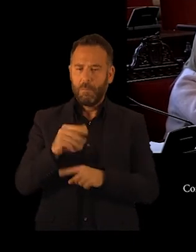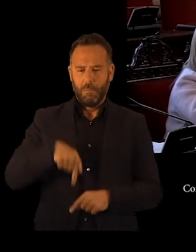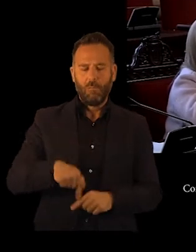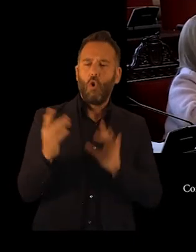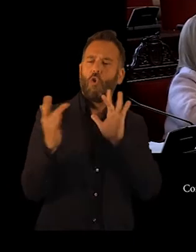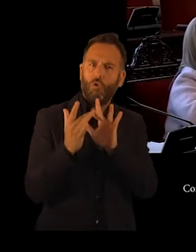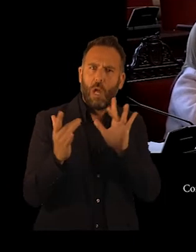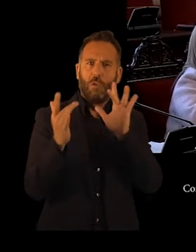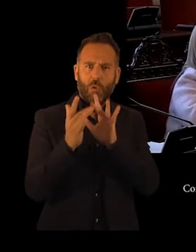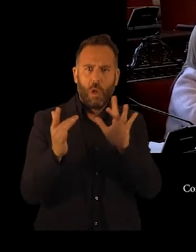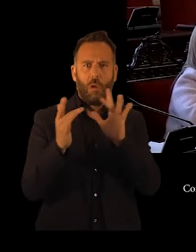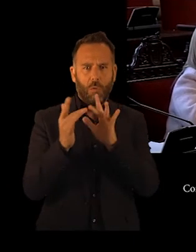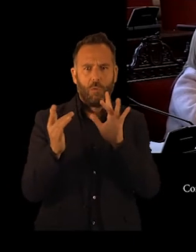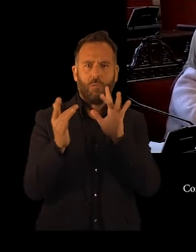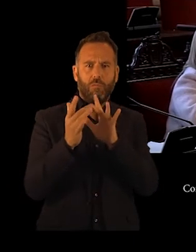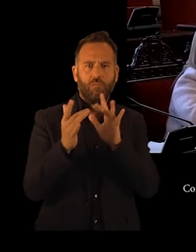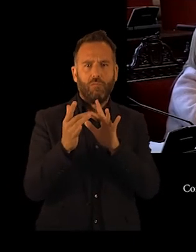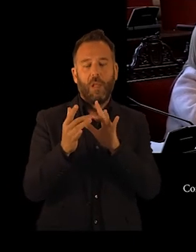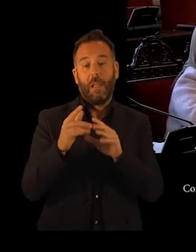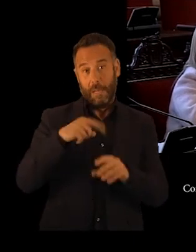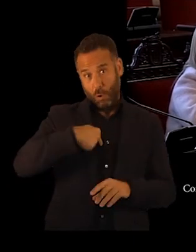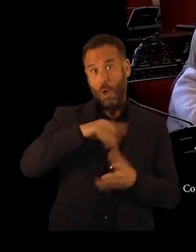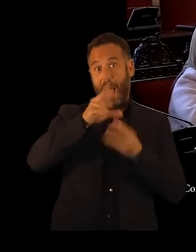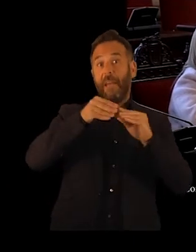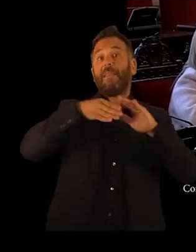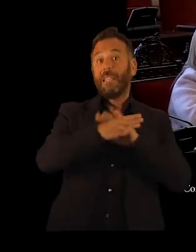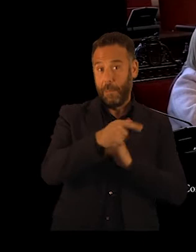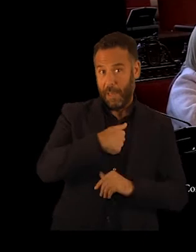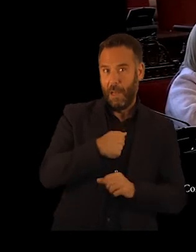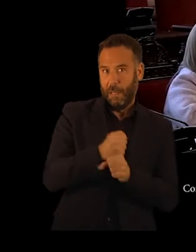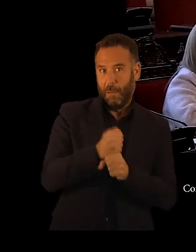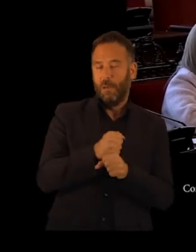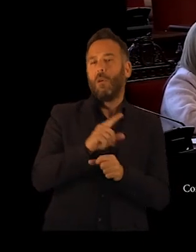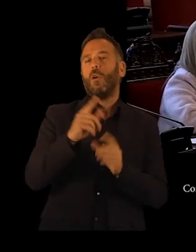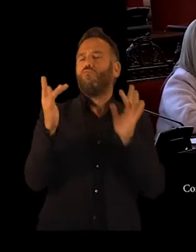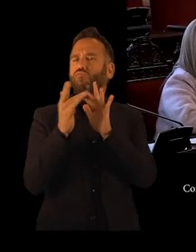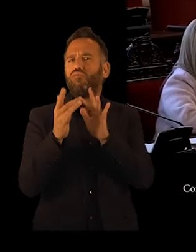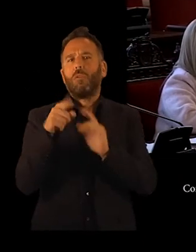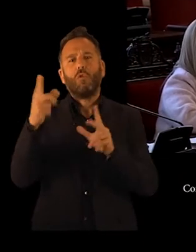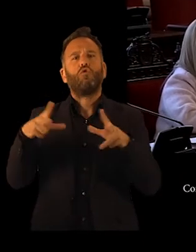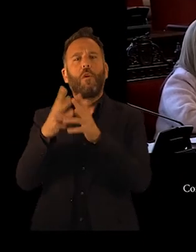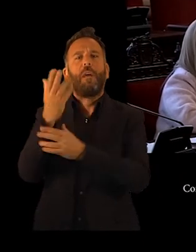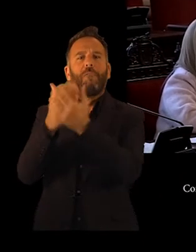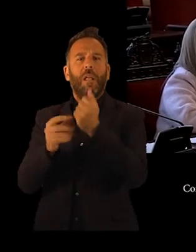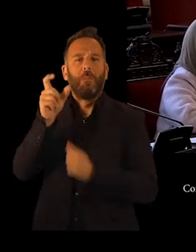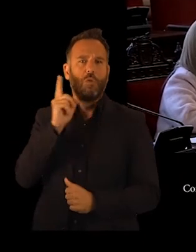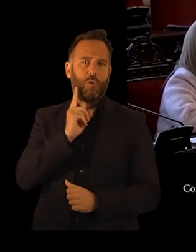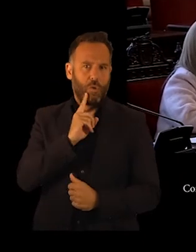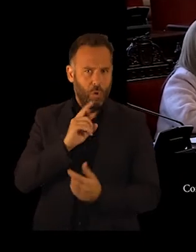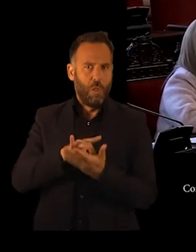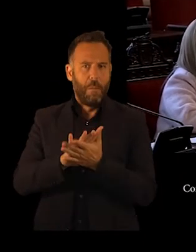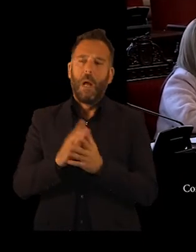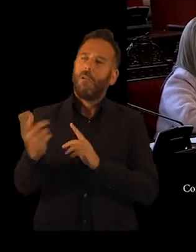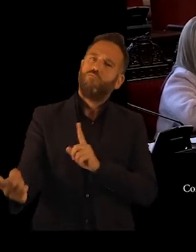manteniendo, desde la Delegación de Accesibilidad, relaciones muy directas con la Federación de Sordos, que se